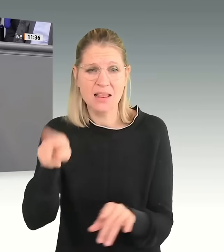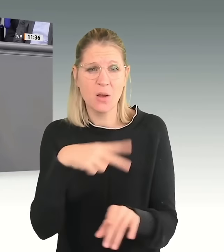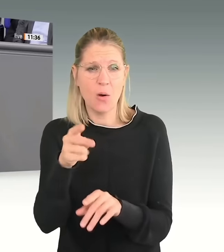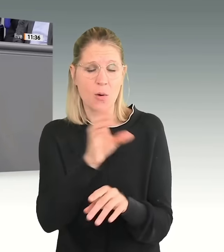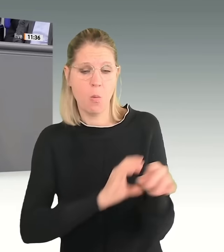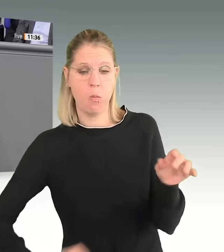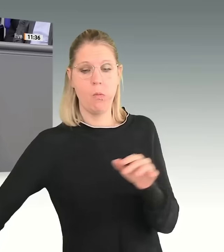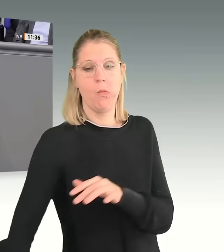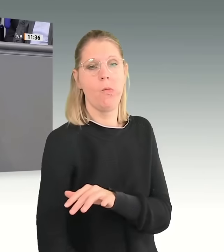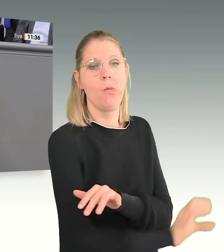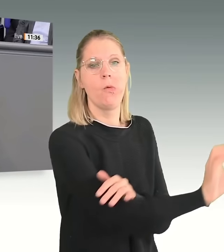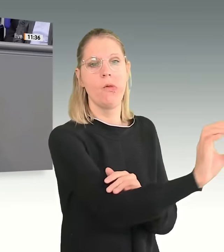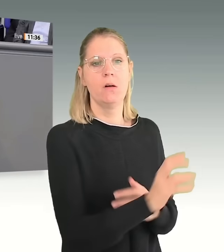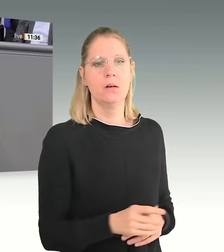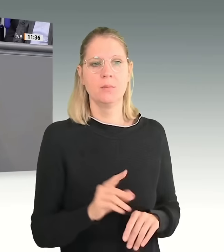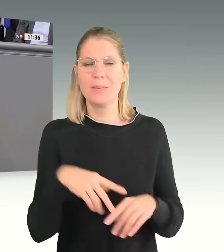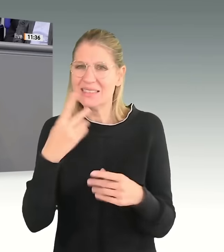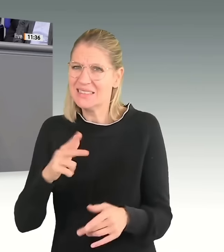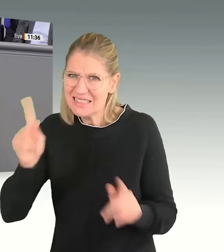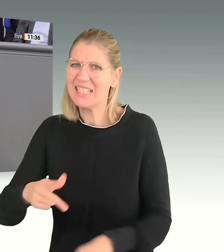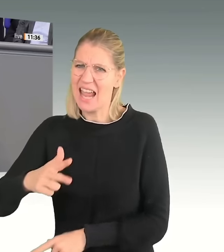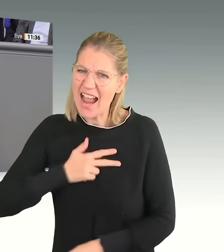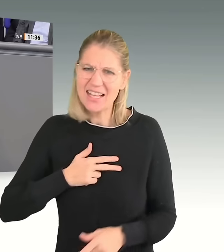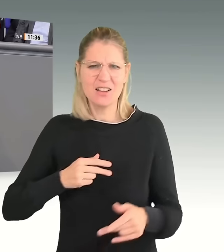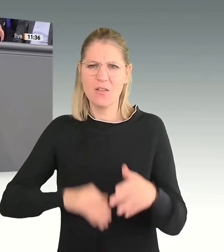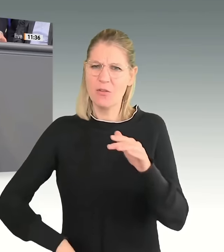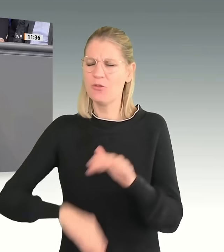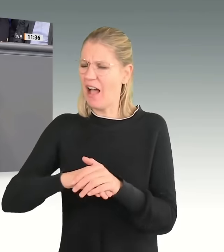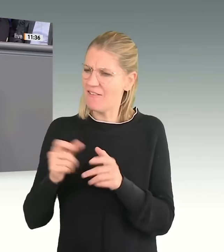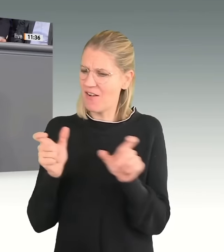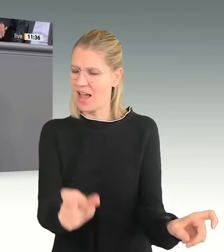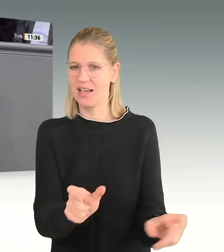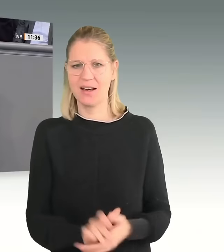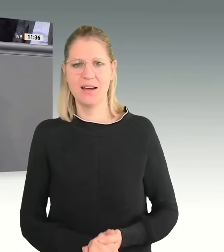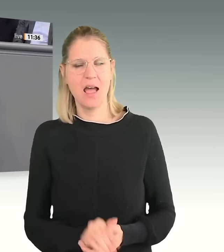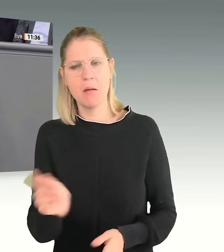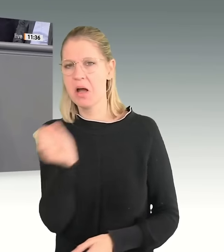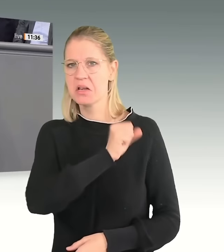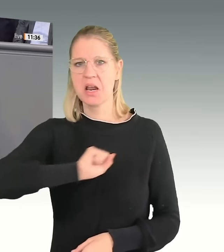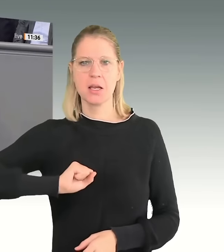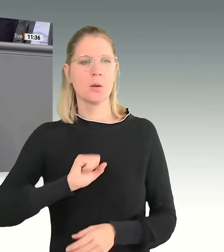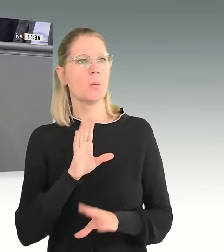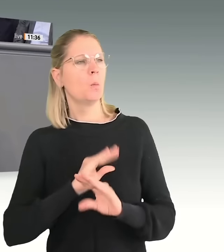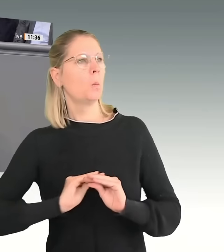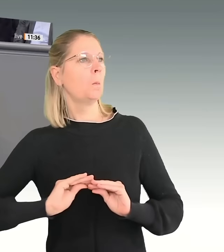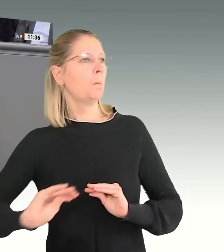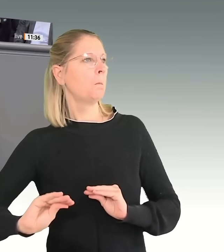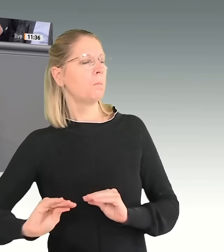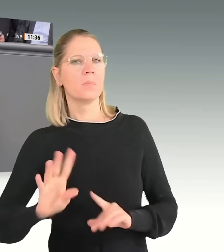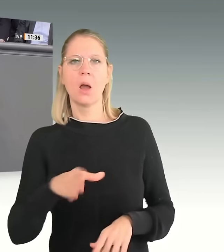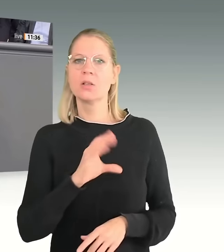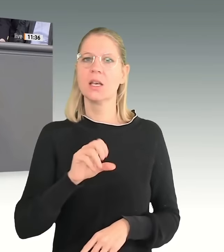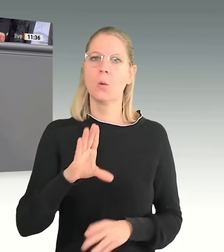findet man natürlich gar keine Antworten auf seitens der CDU und auch seitens der Rechten. Und dann sieht man natürlich am Antrag der AfD auch eins,